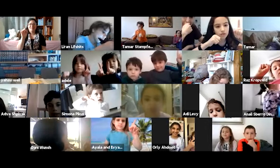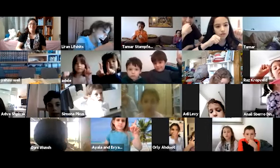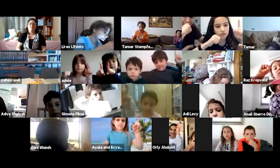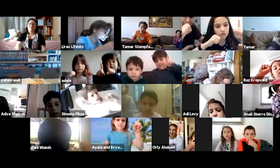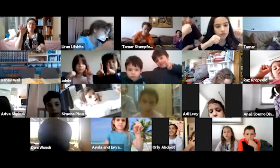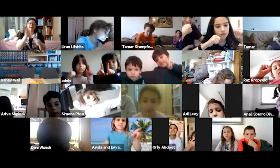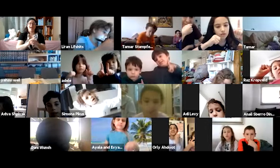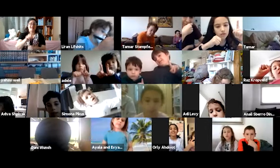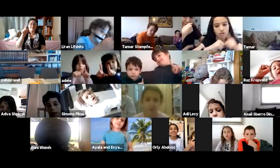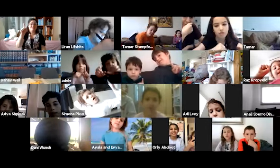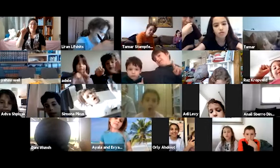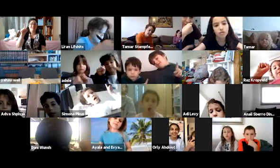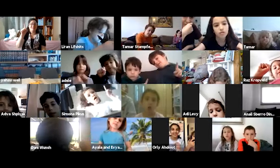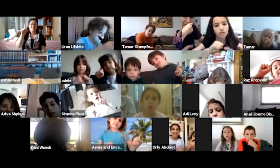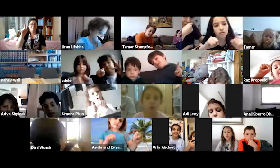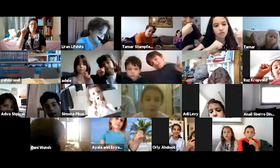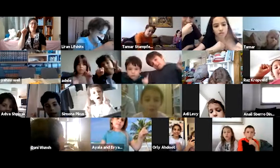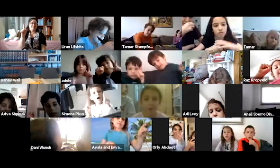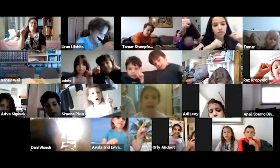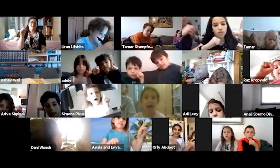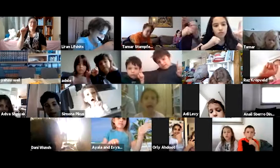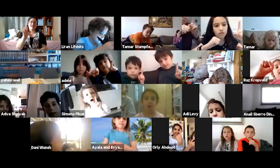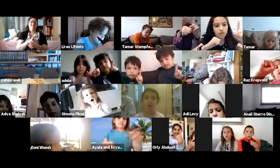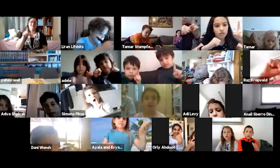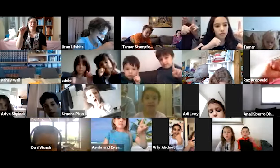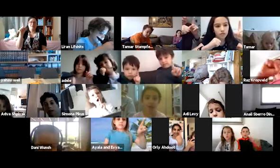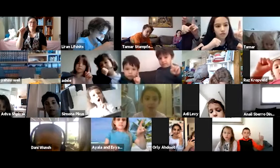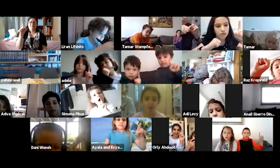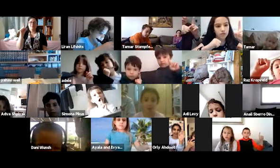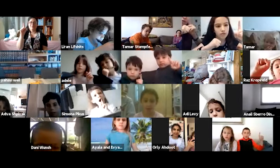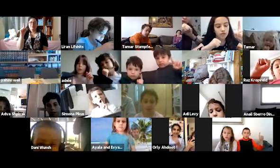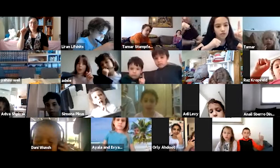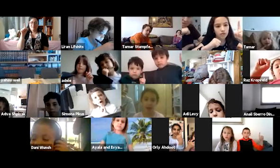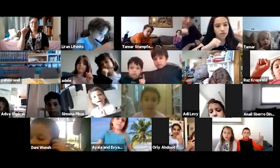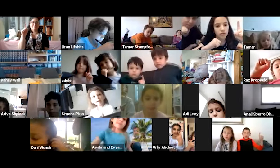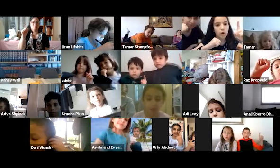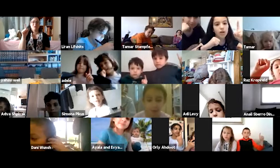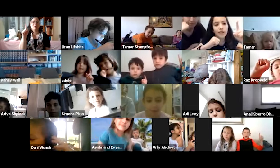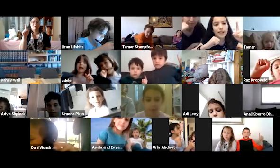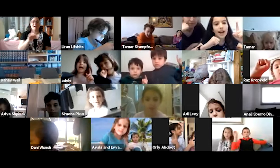מעולה. אז 11, מה? מה זה 11? 11. איזה סיפור יש לנו עם 11?